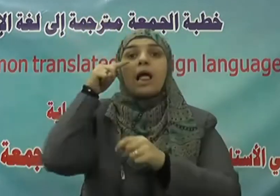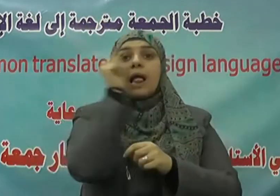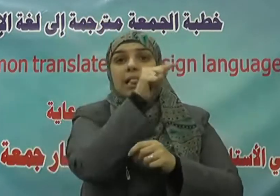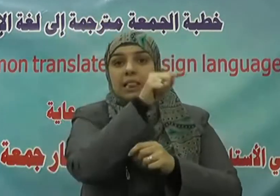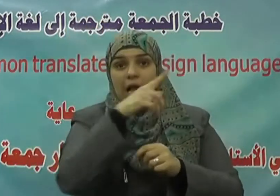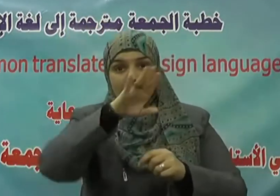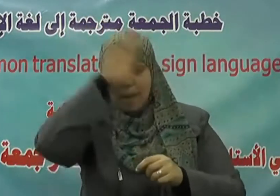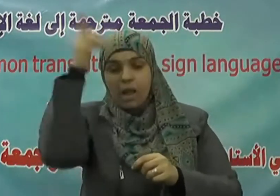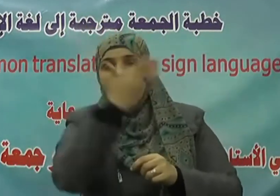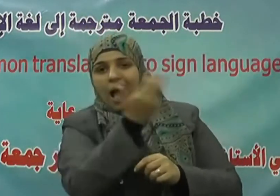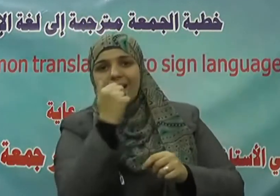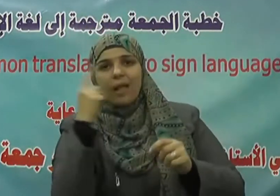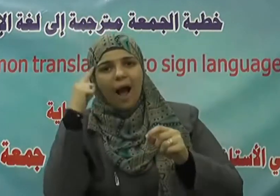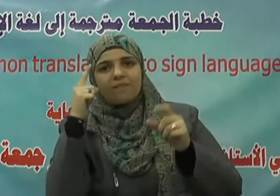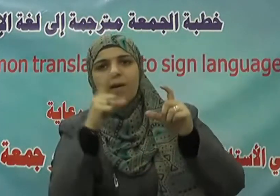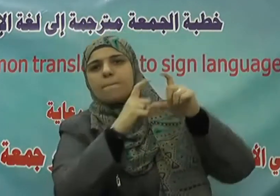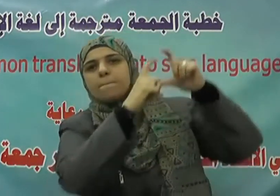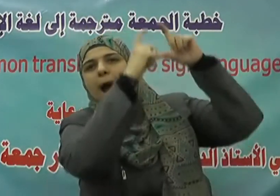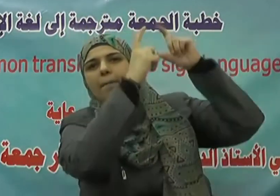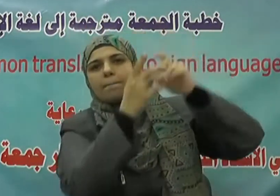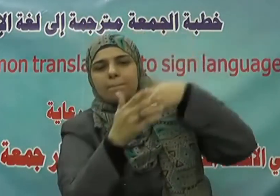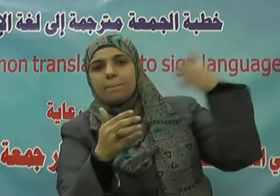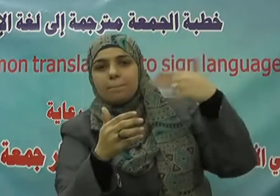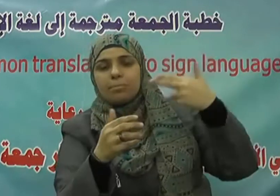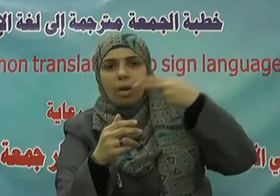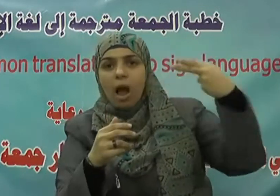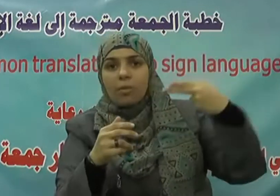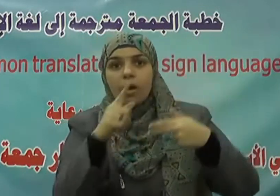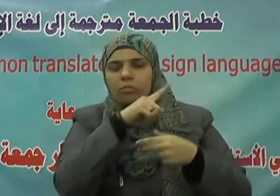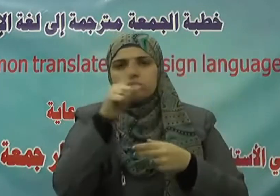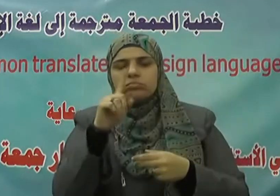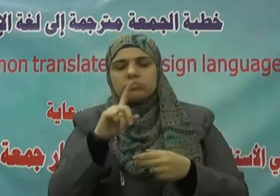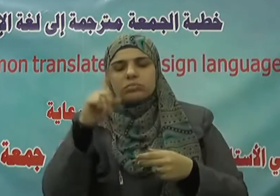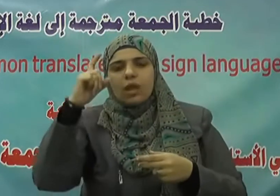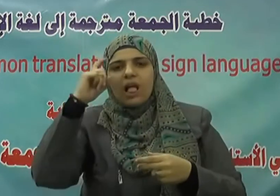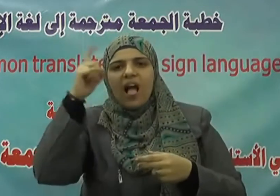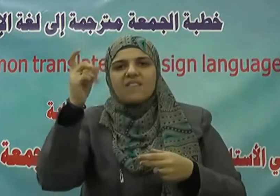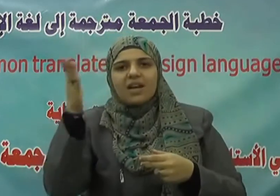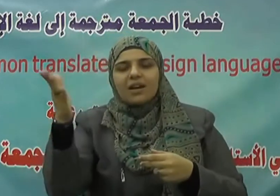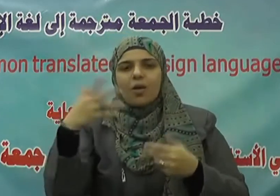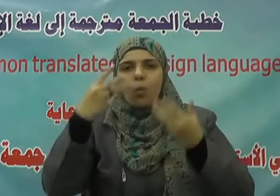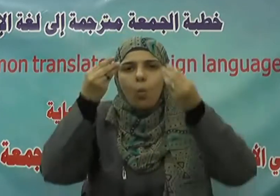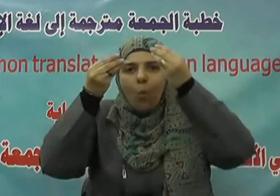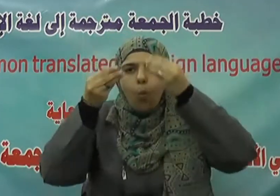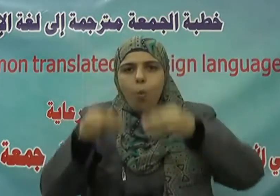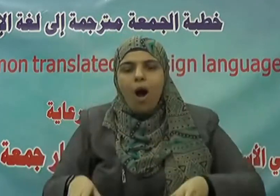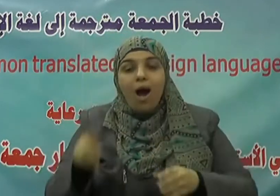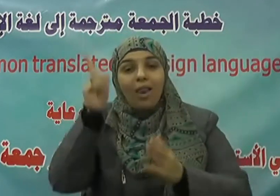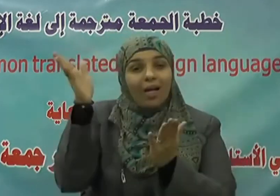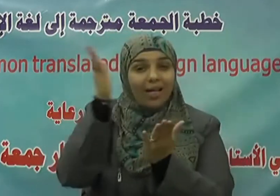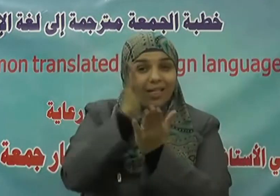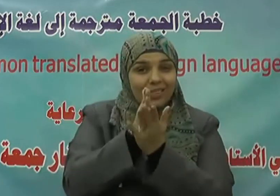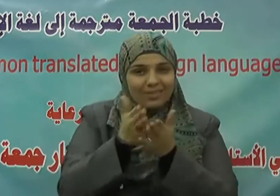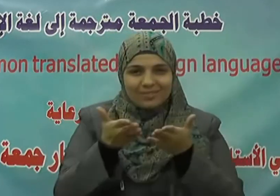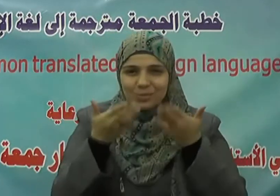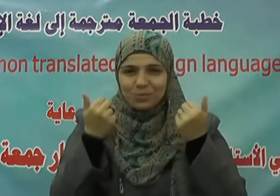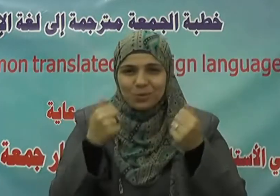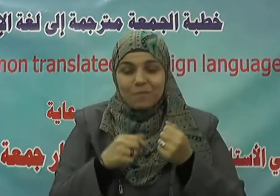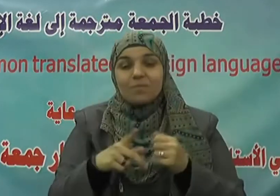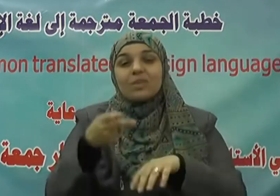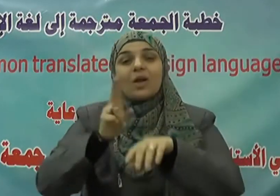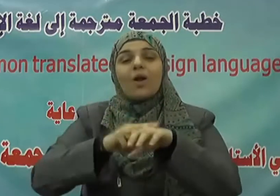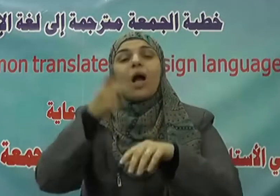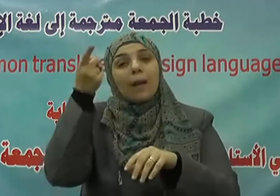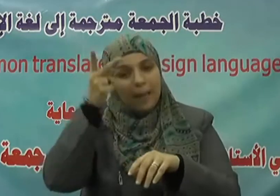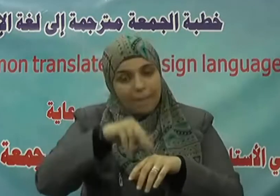فبهت الذي كفر والله لا يهدي القوم الظالمين وعلى المنهج